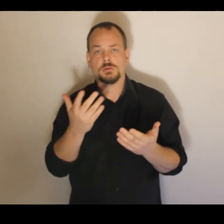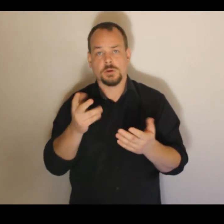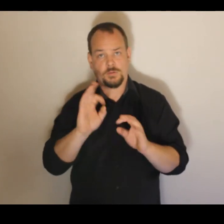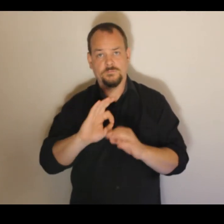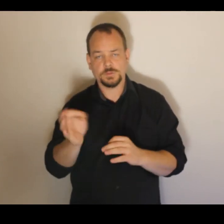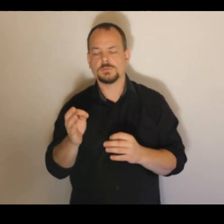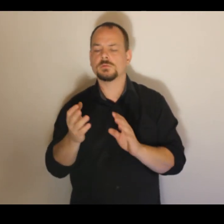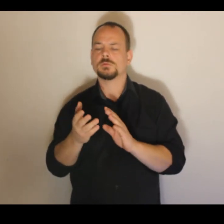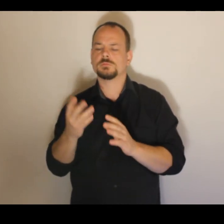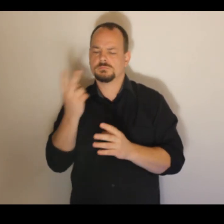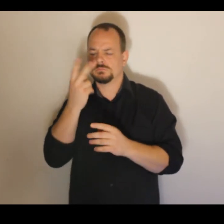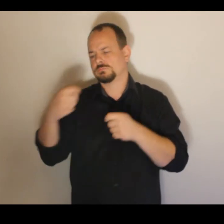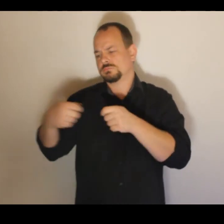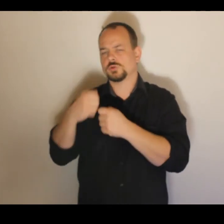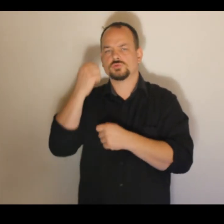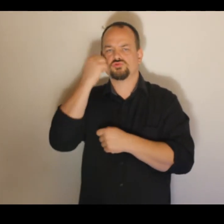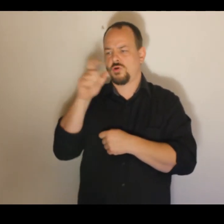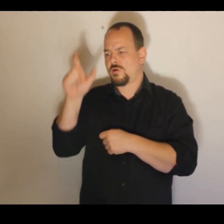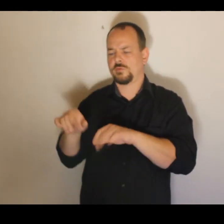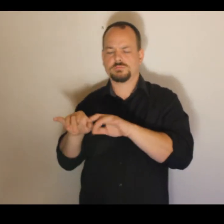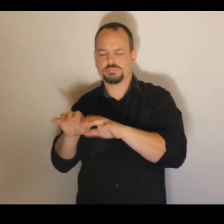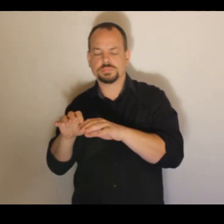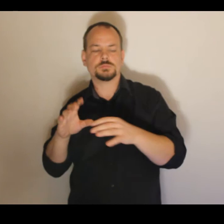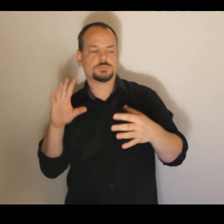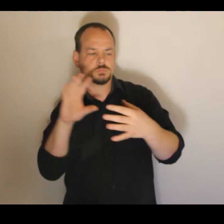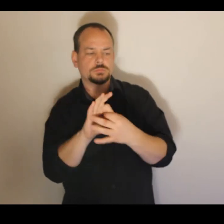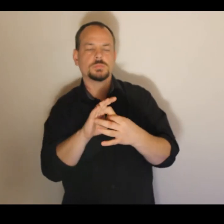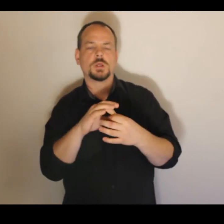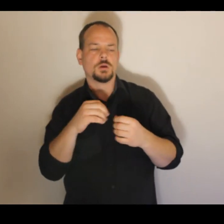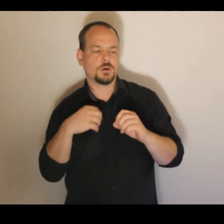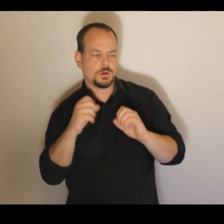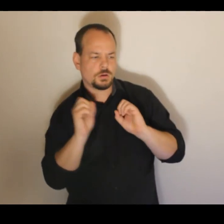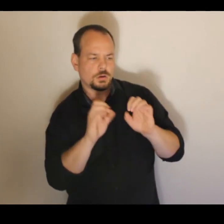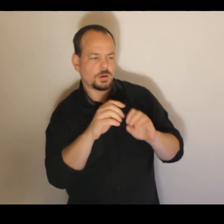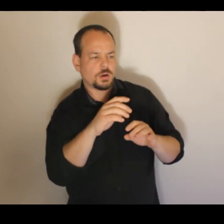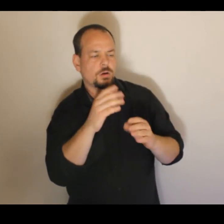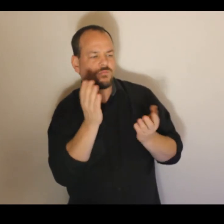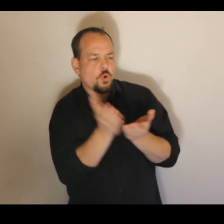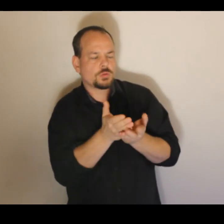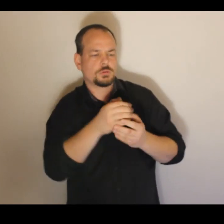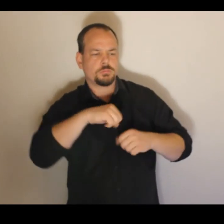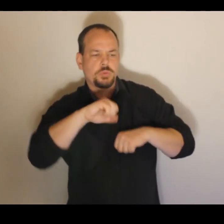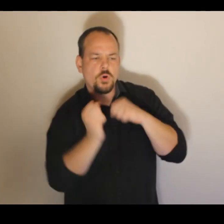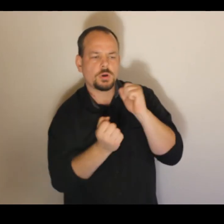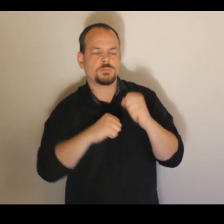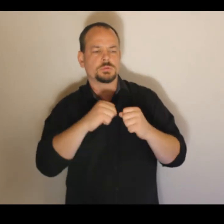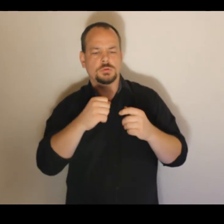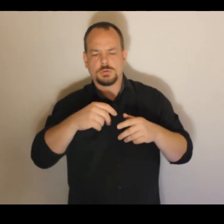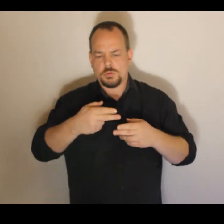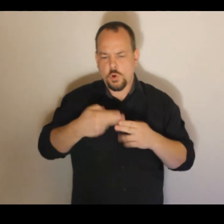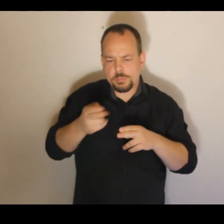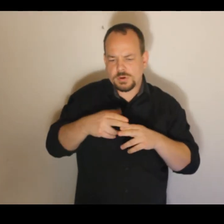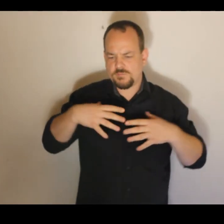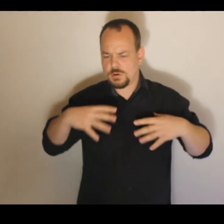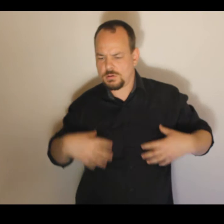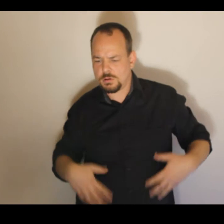evolučně vzniklého, druhého uměle vytvořeného. V tomto případě se jedná jenom o využívání informací z toho